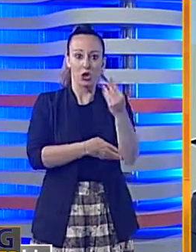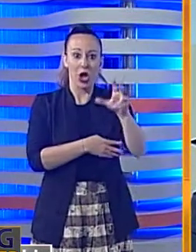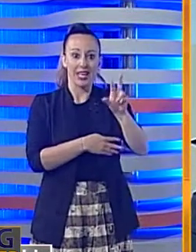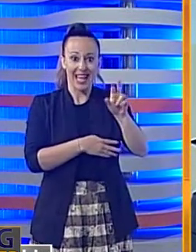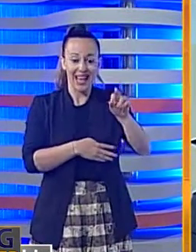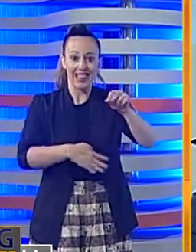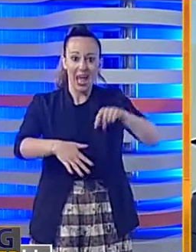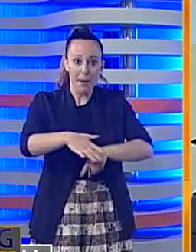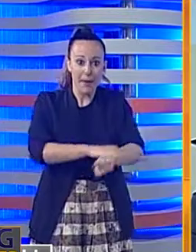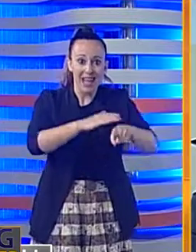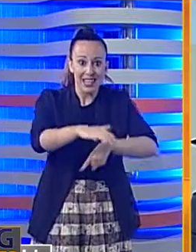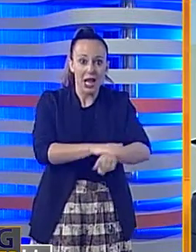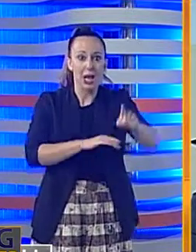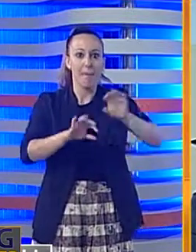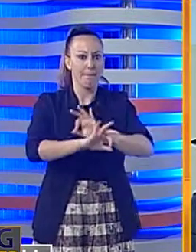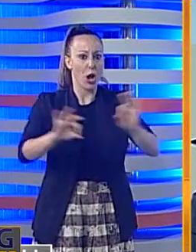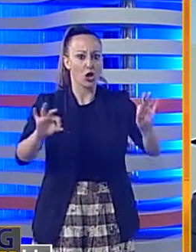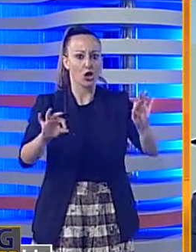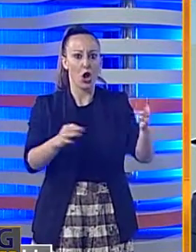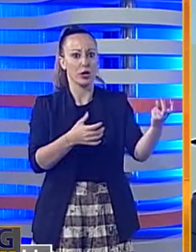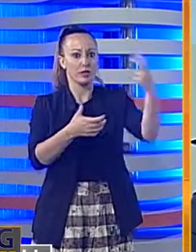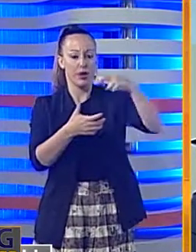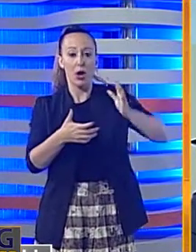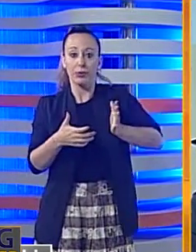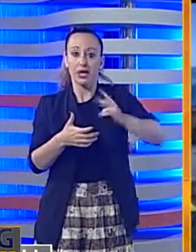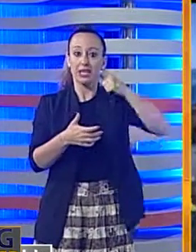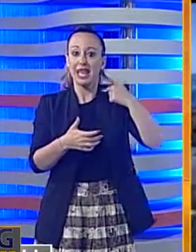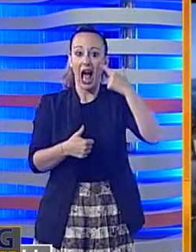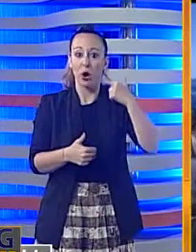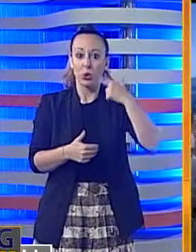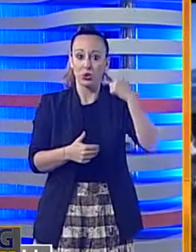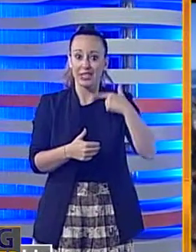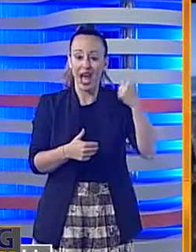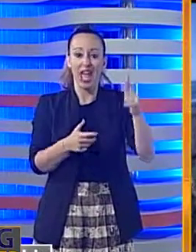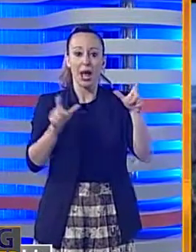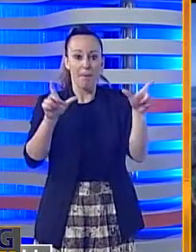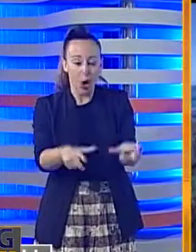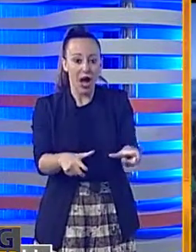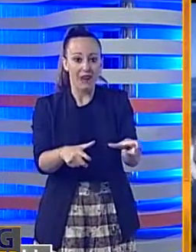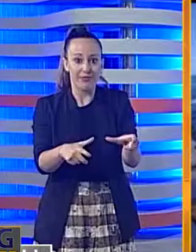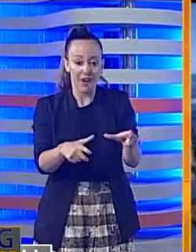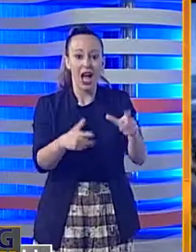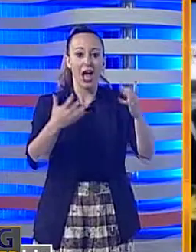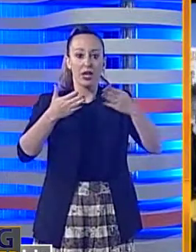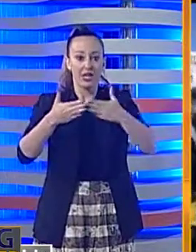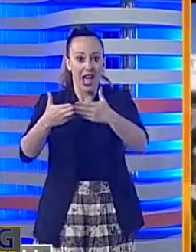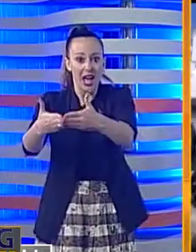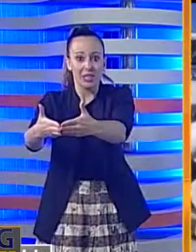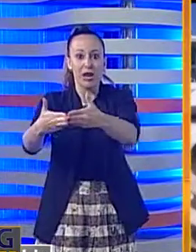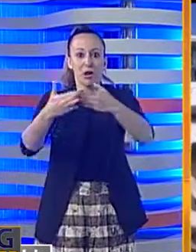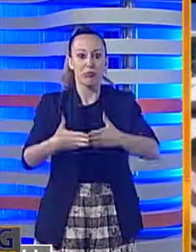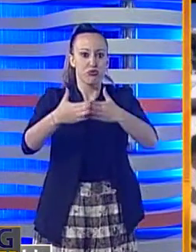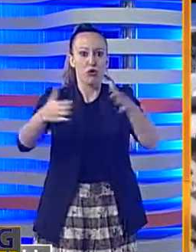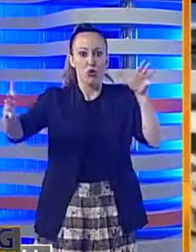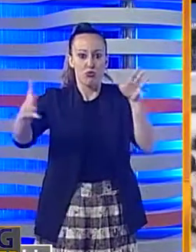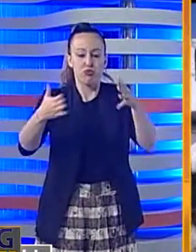russi come equipaggio con a bordo 30 migranti pronti a sbarcare nelle coste di Siracusa, è stata